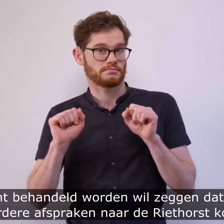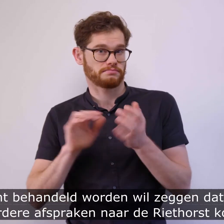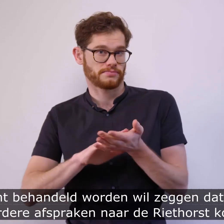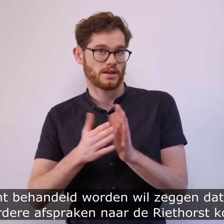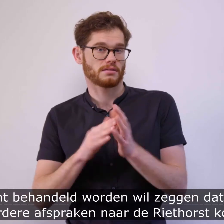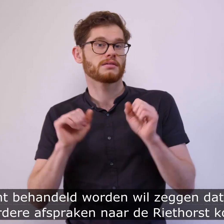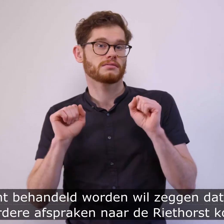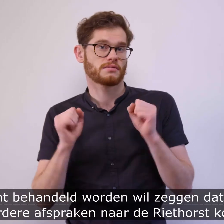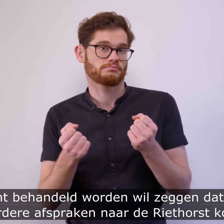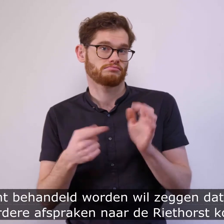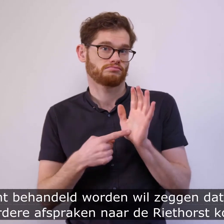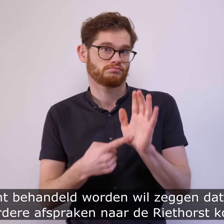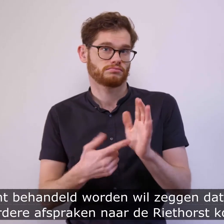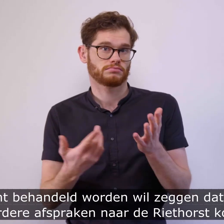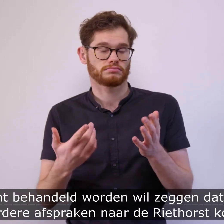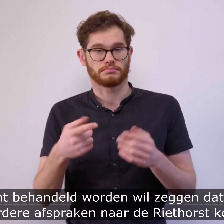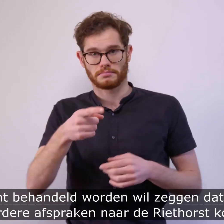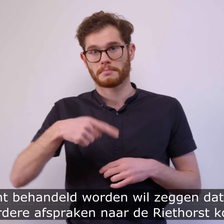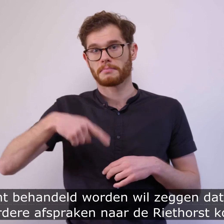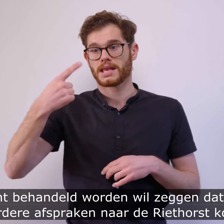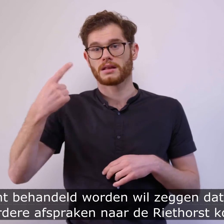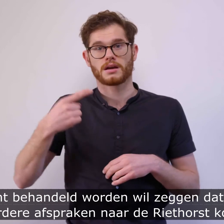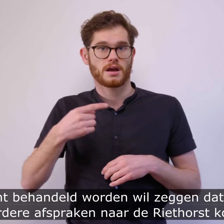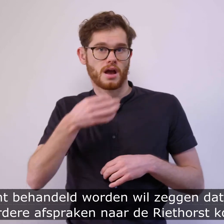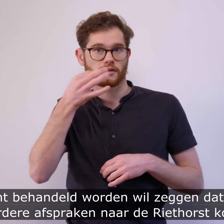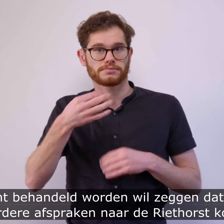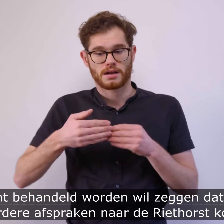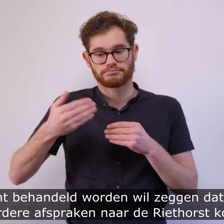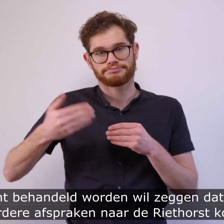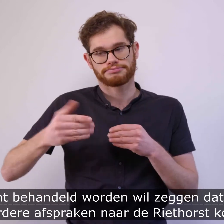Ambulant behandeld worden wil zeggen dat je voor meerdere afspraken naar de Riethorst komt.